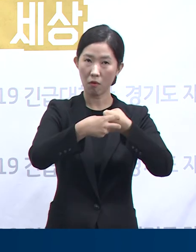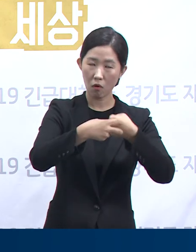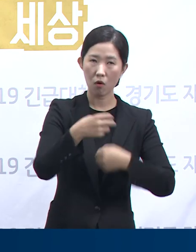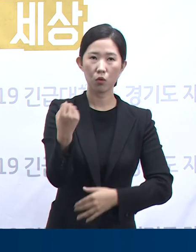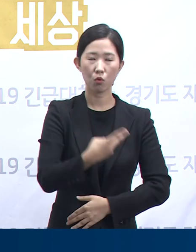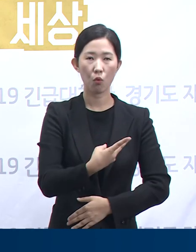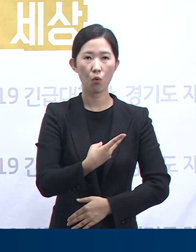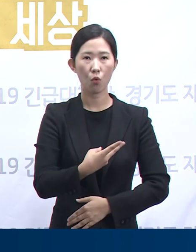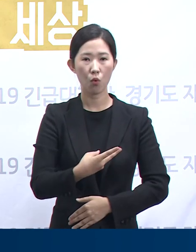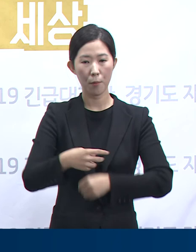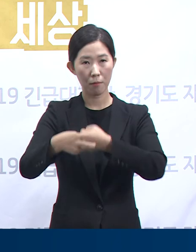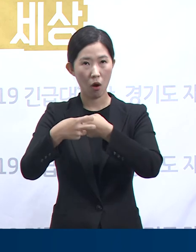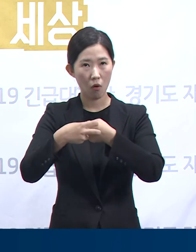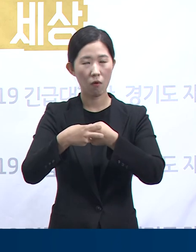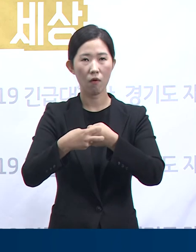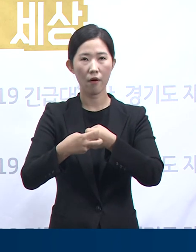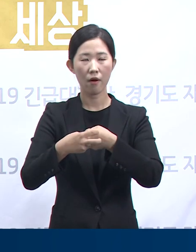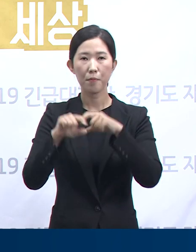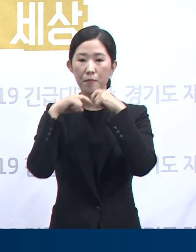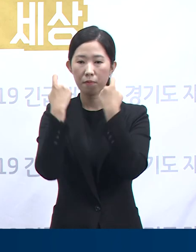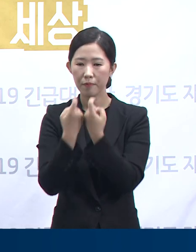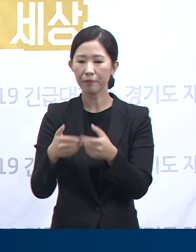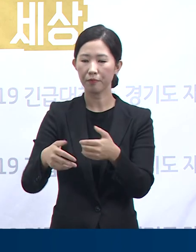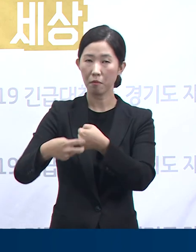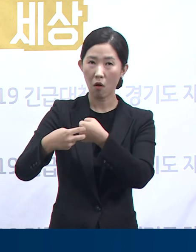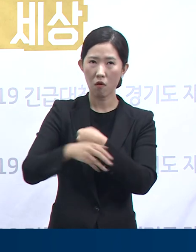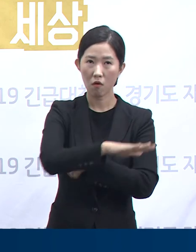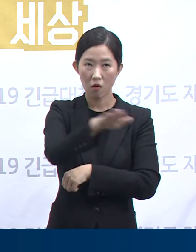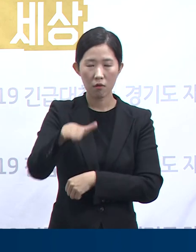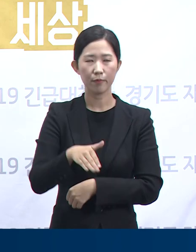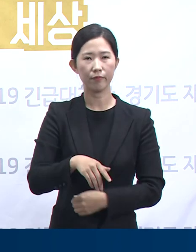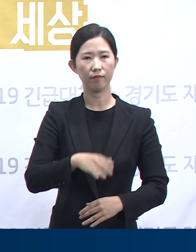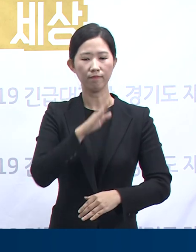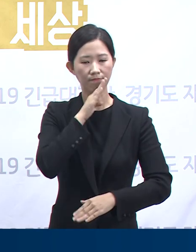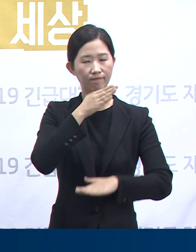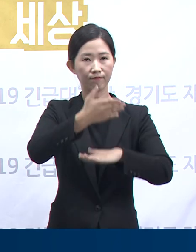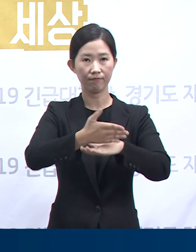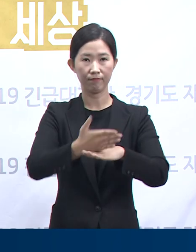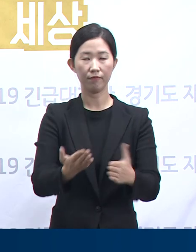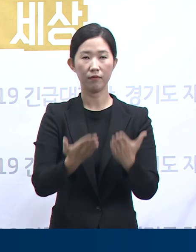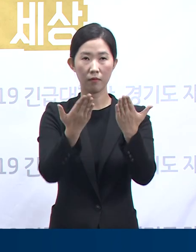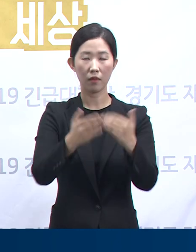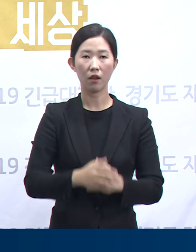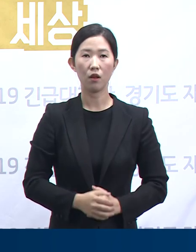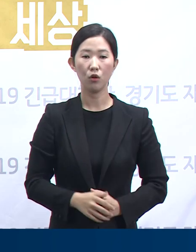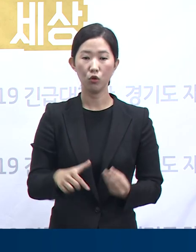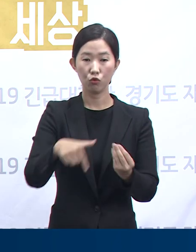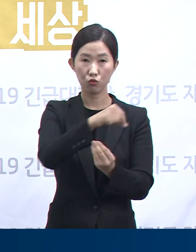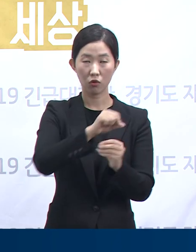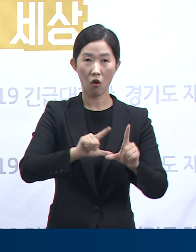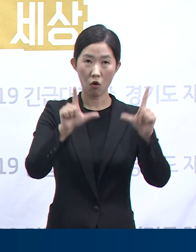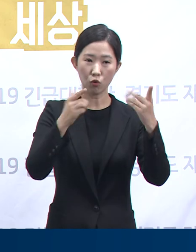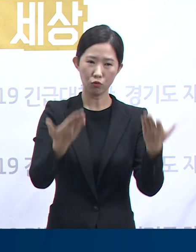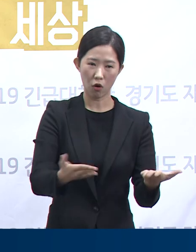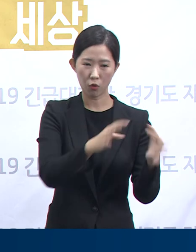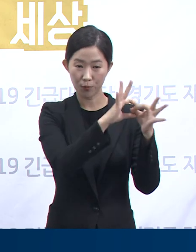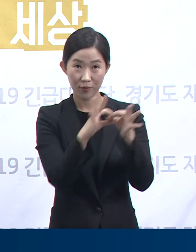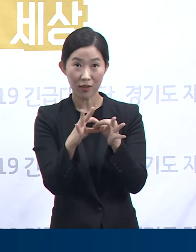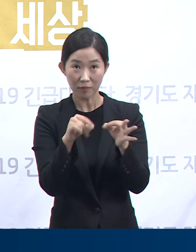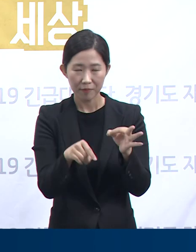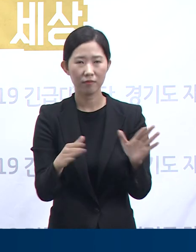민간의료기관들에도 깊은 감사를 드립니다. 추석 연휴가 끝났어도 코로나19는